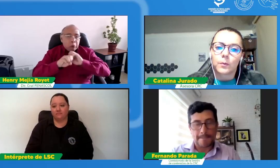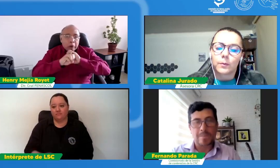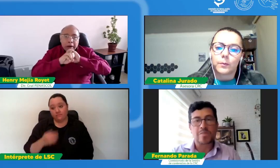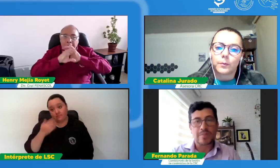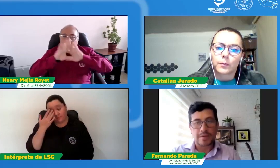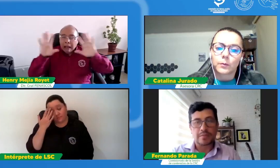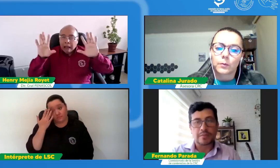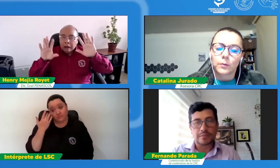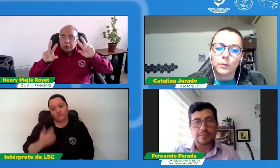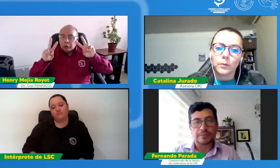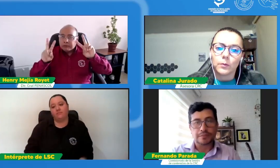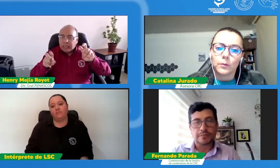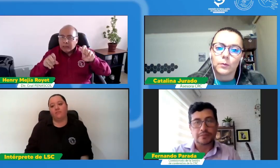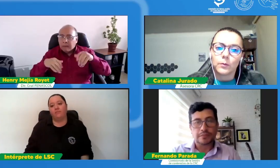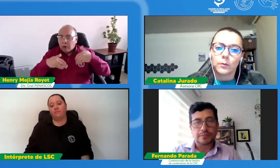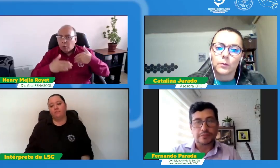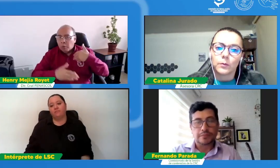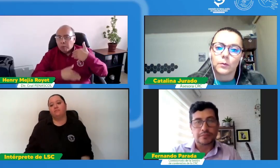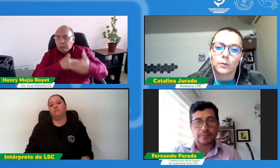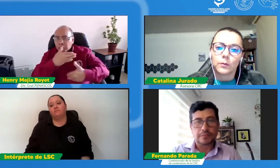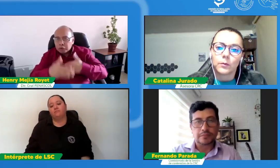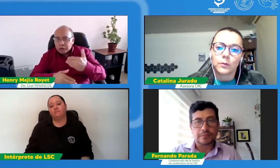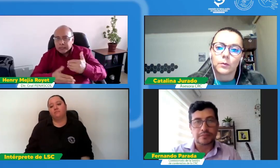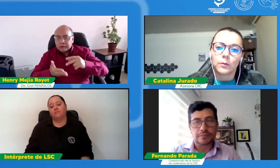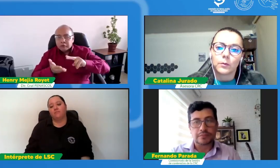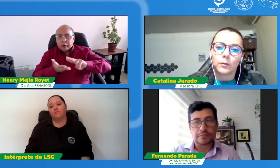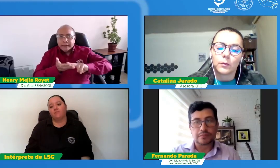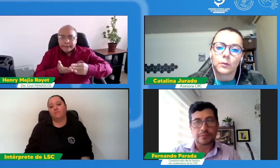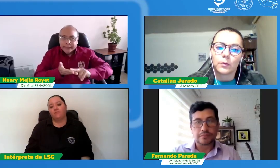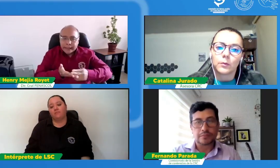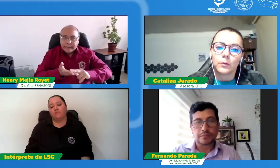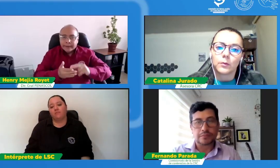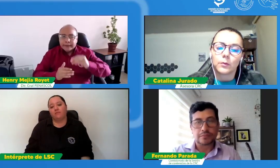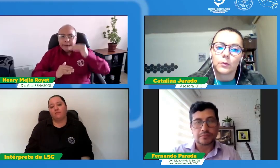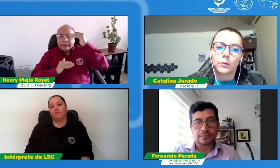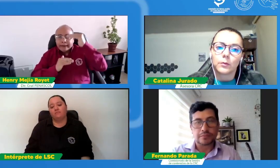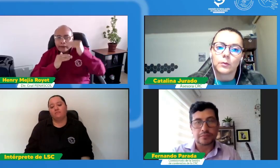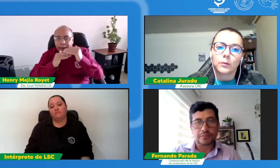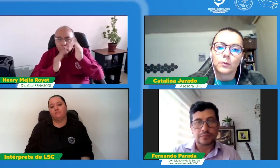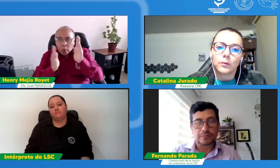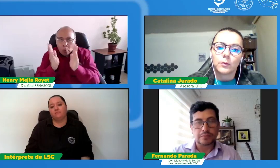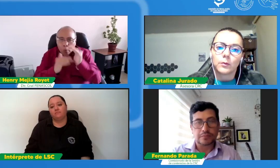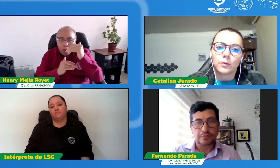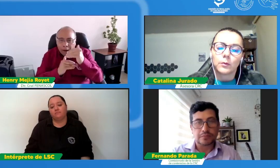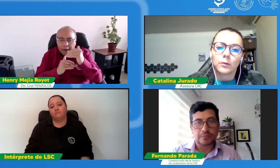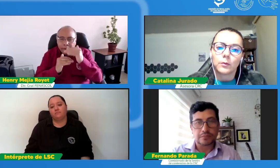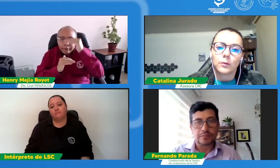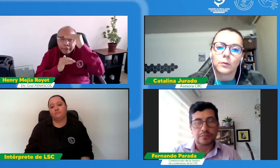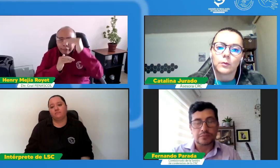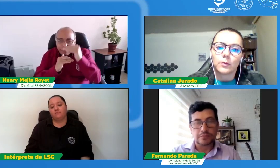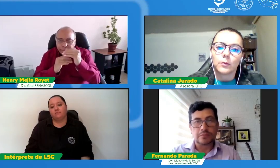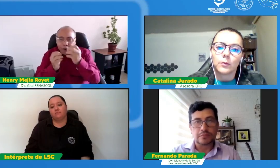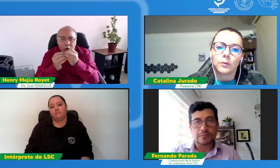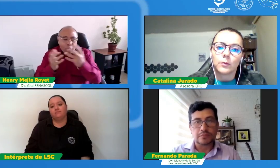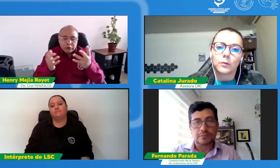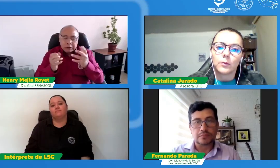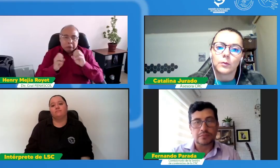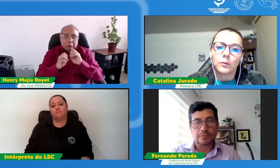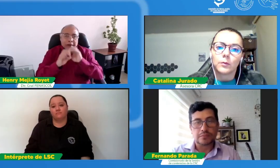esos canales porque ellos no tienen muy claro frente a cómo es el proceso de la